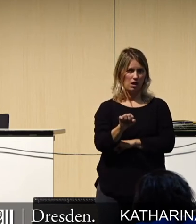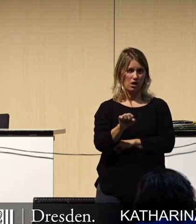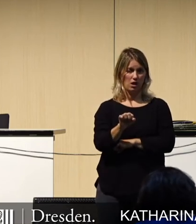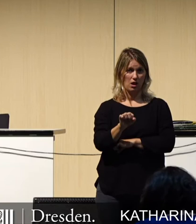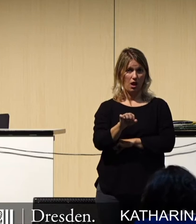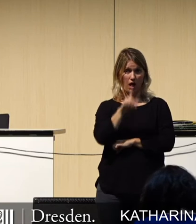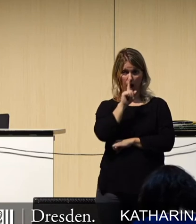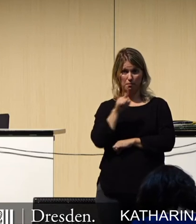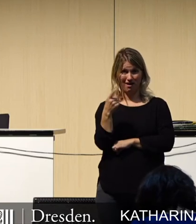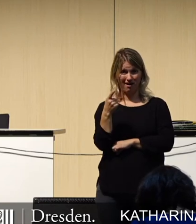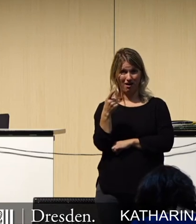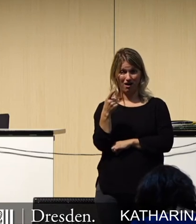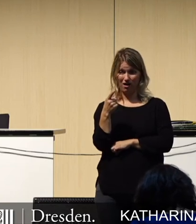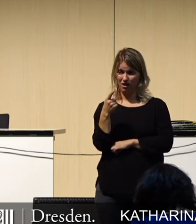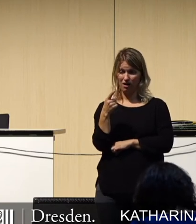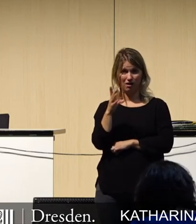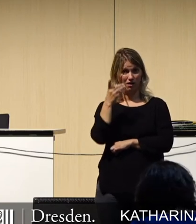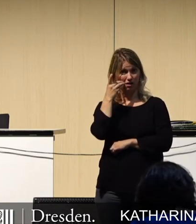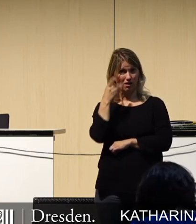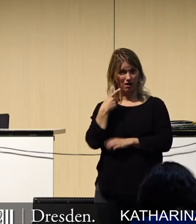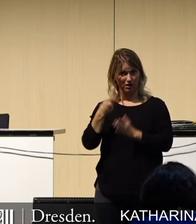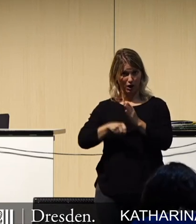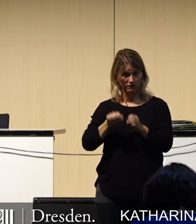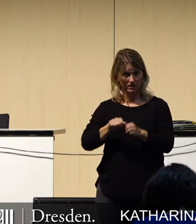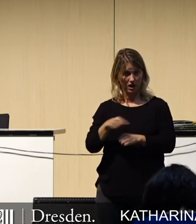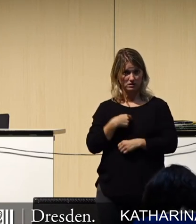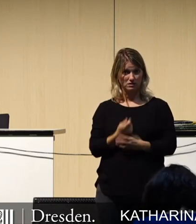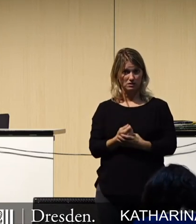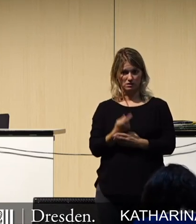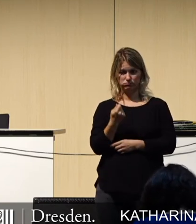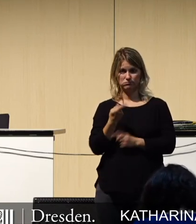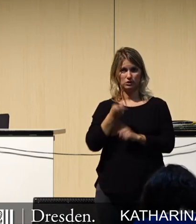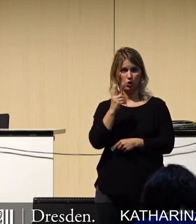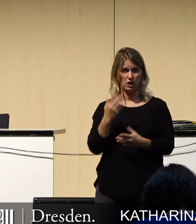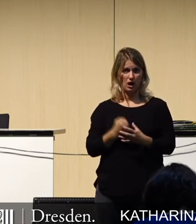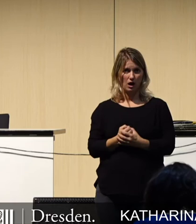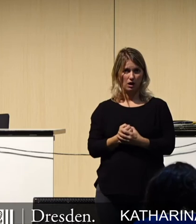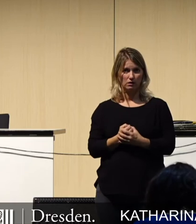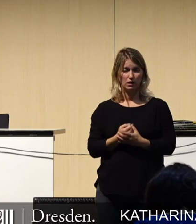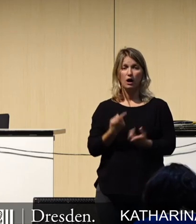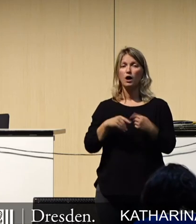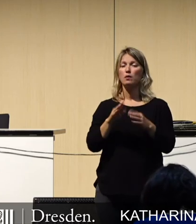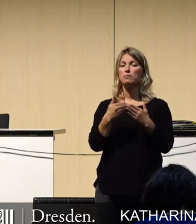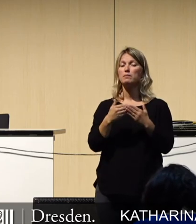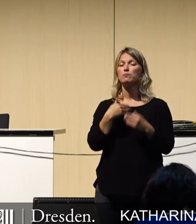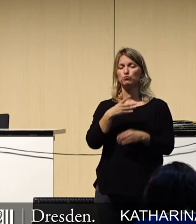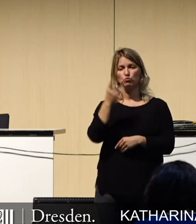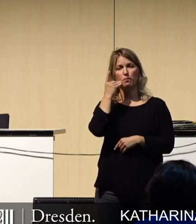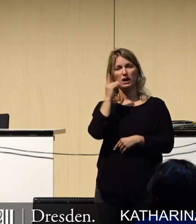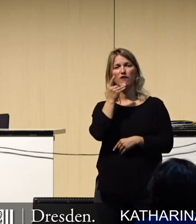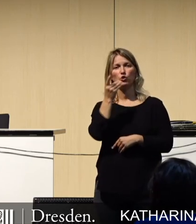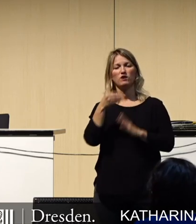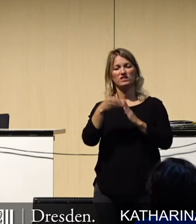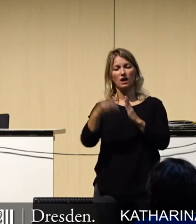mir dieses teure Endgerät leisten? Was habe ich dann davon, wenn ich zum Beispiel einen Mobilfunkvertrag habe mit einem